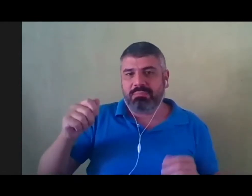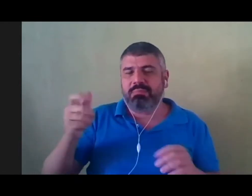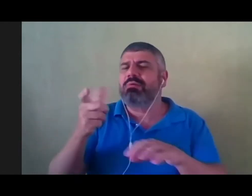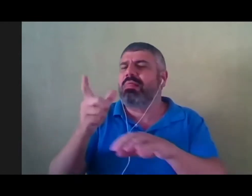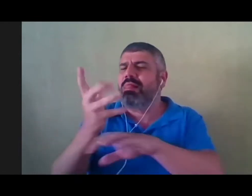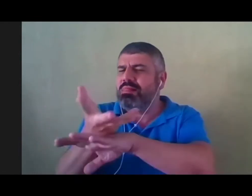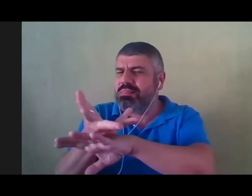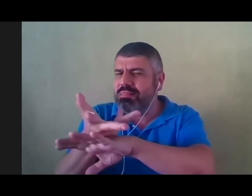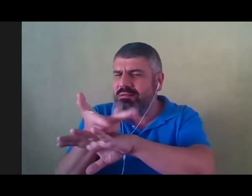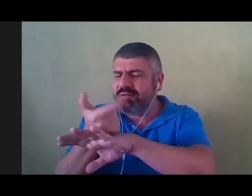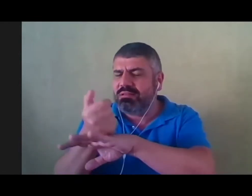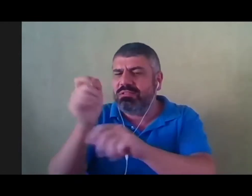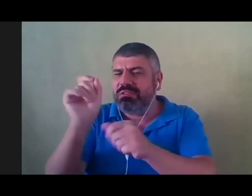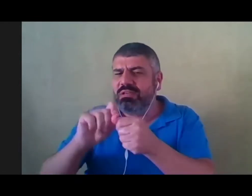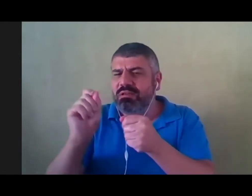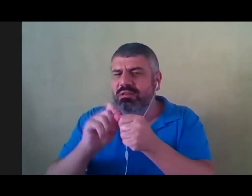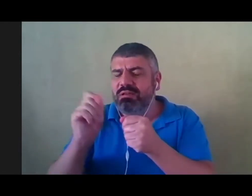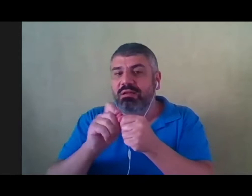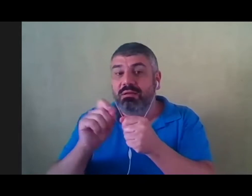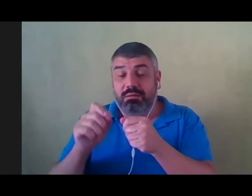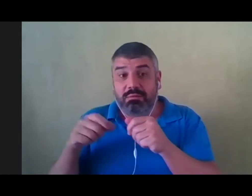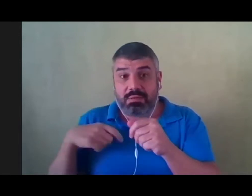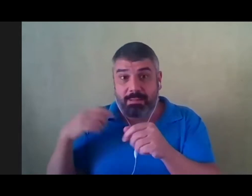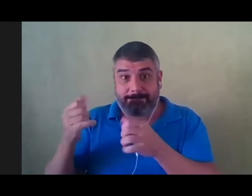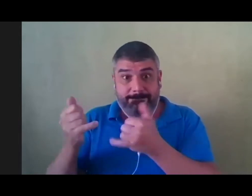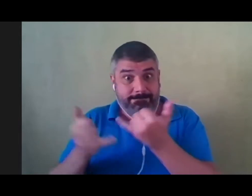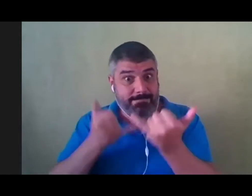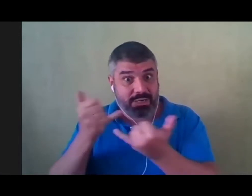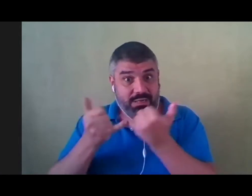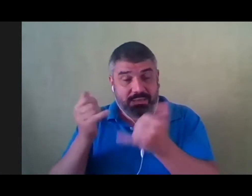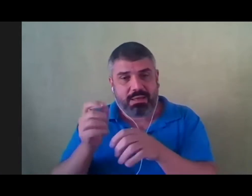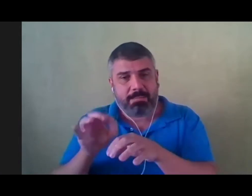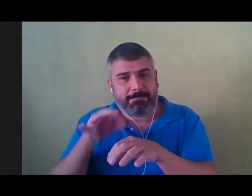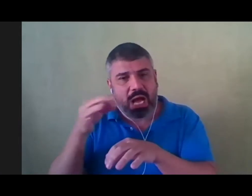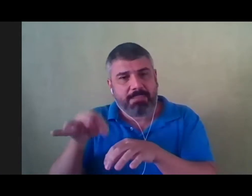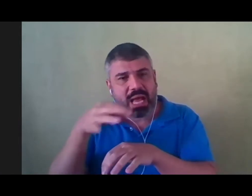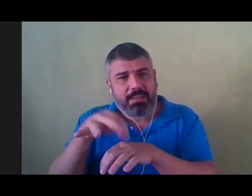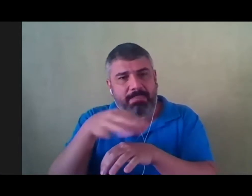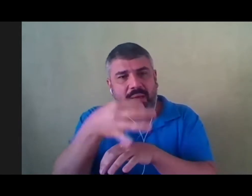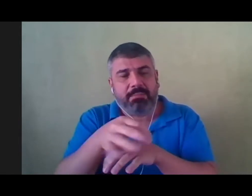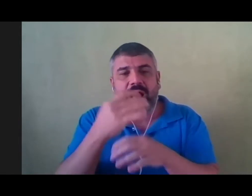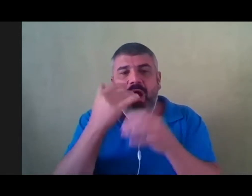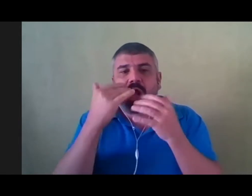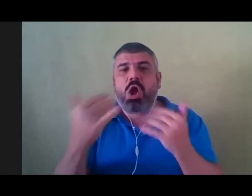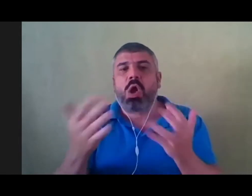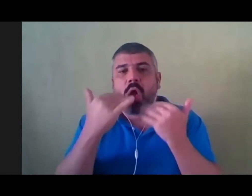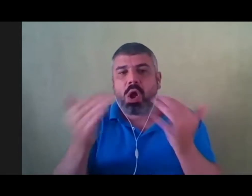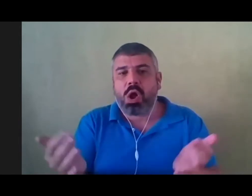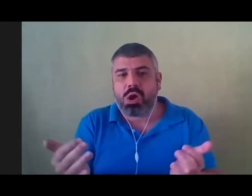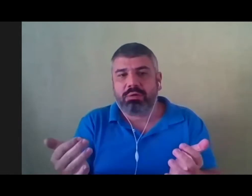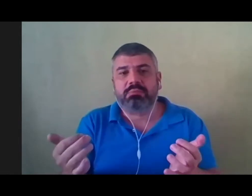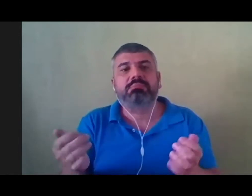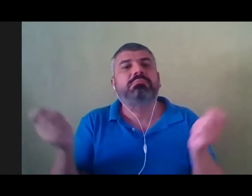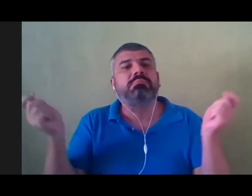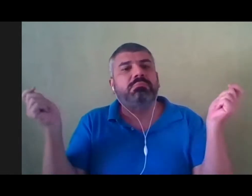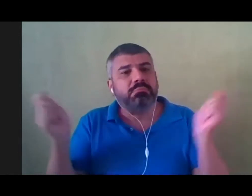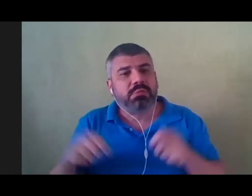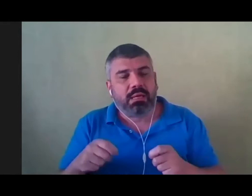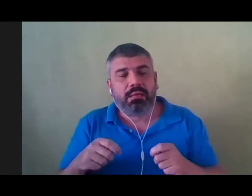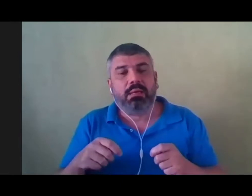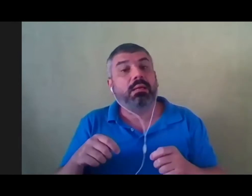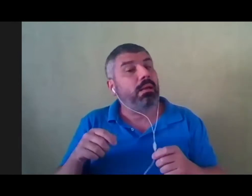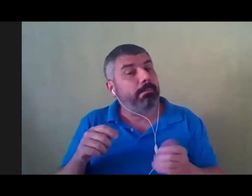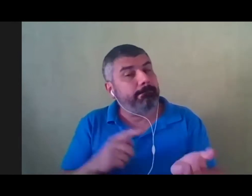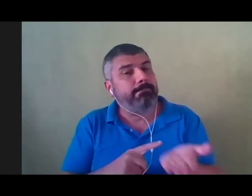que a gente brinca de bordar, brinca com as cores dos tecidos para ajudar a contar a história. E essa